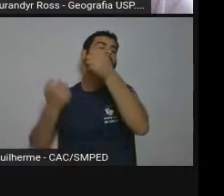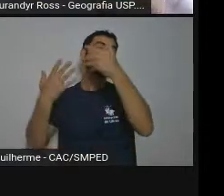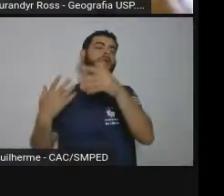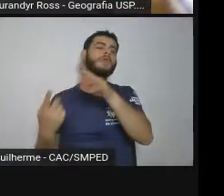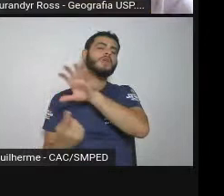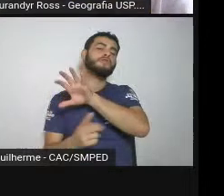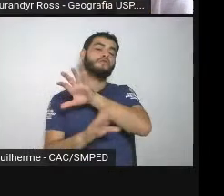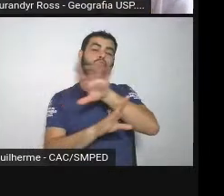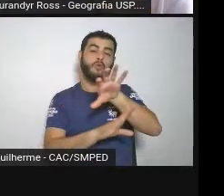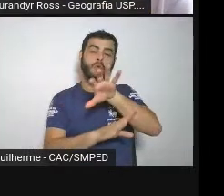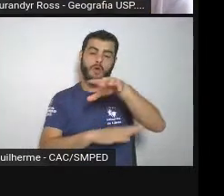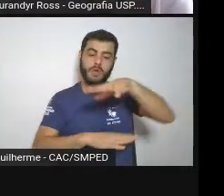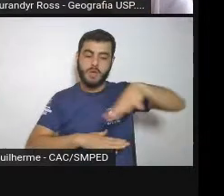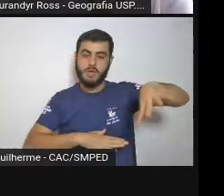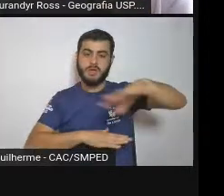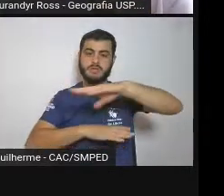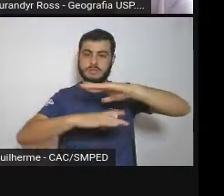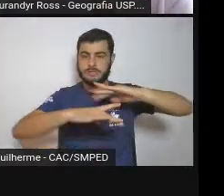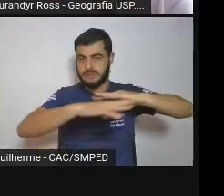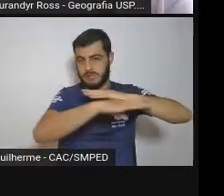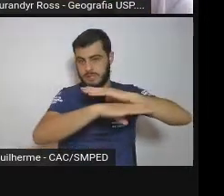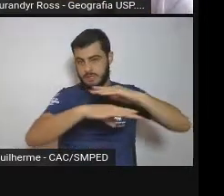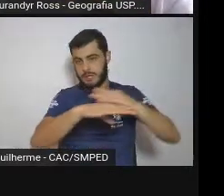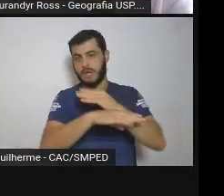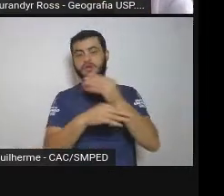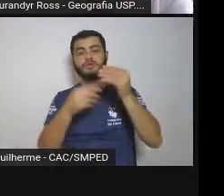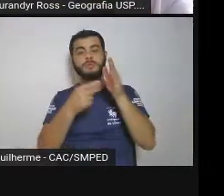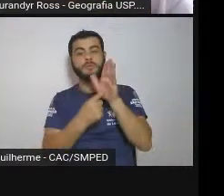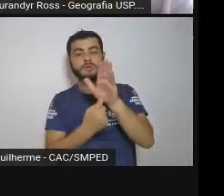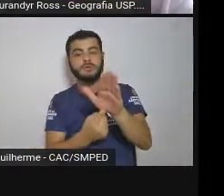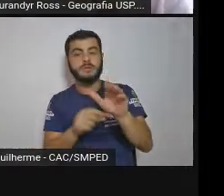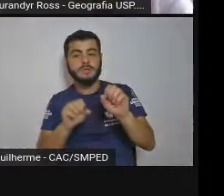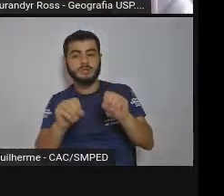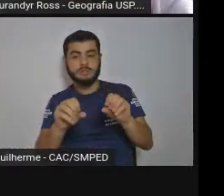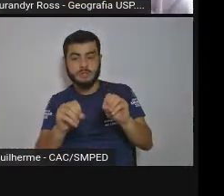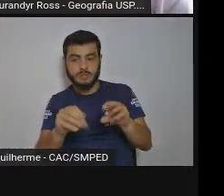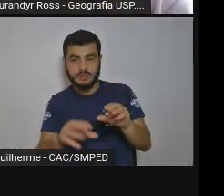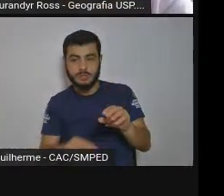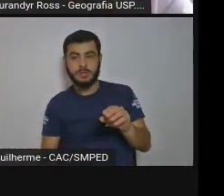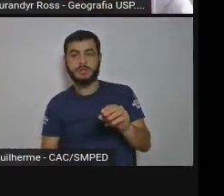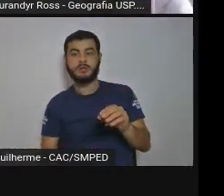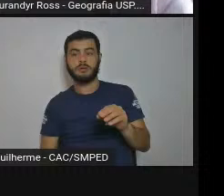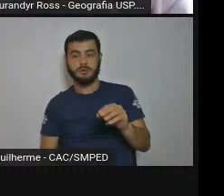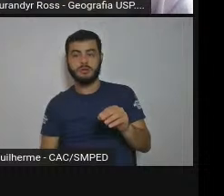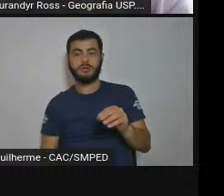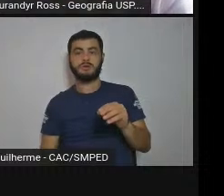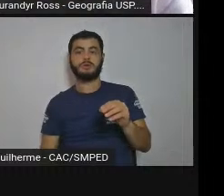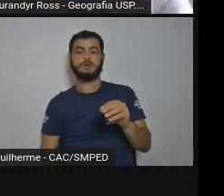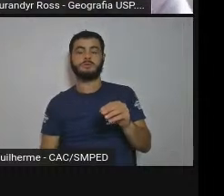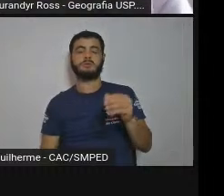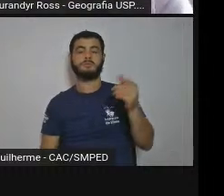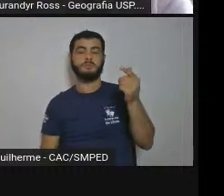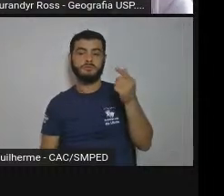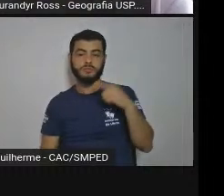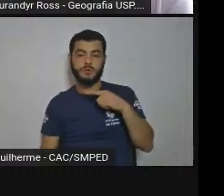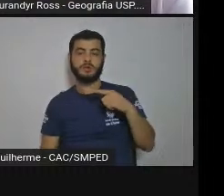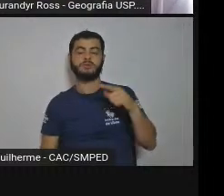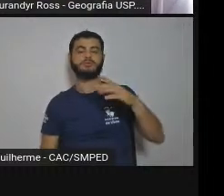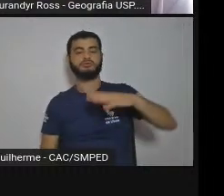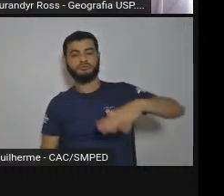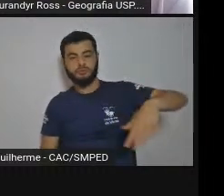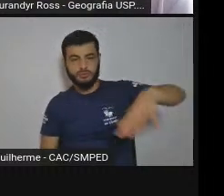como algo lúdico e geográfico e geológico e geomorfológico e cultural, portanto,